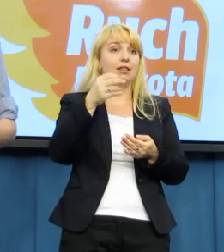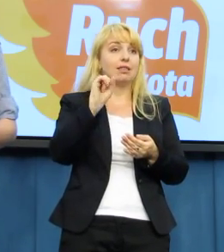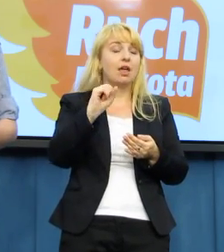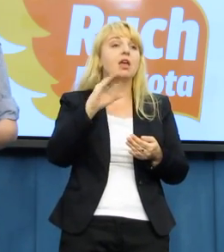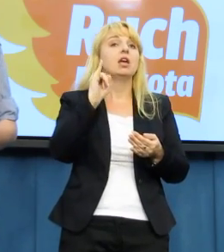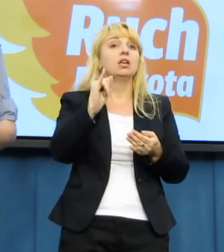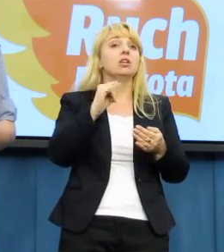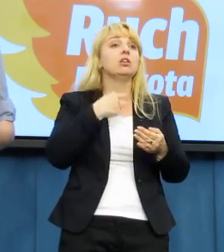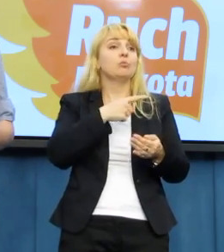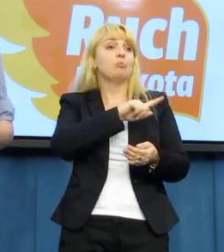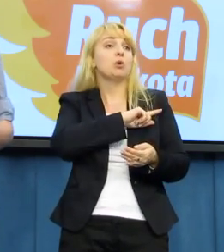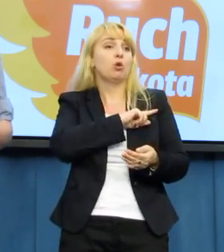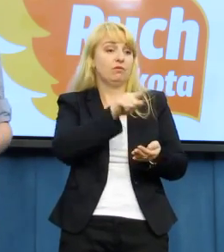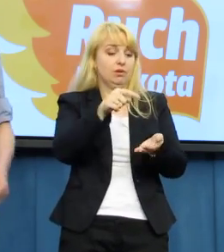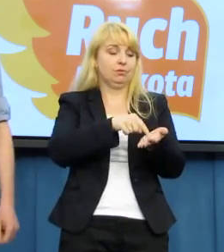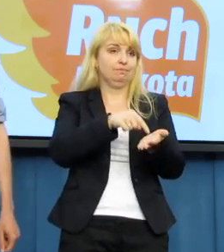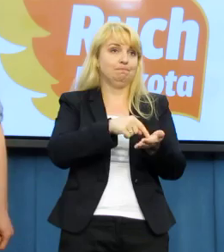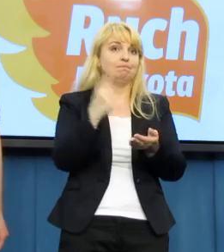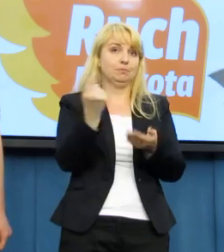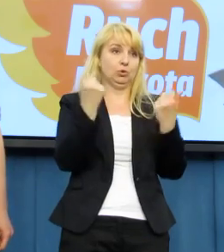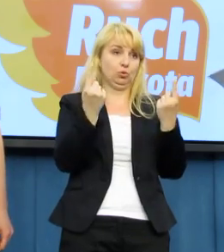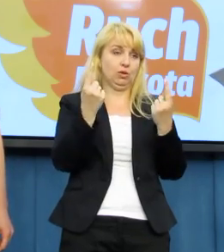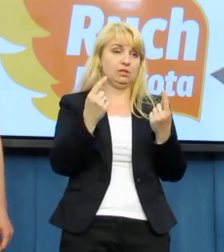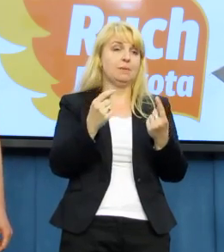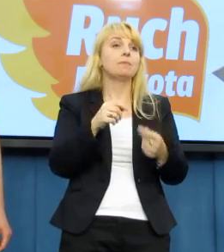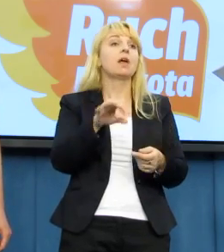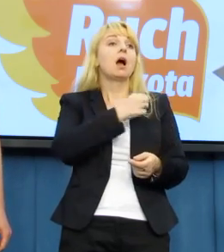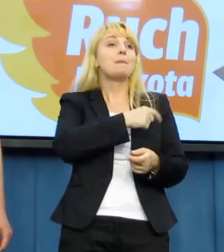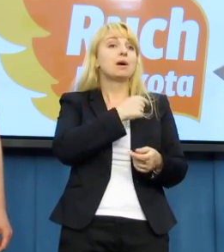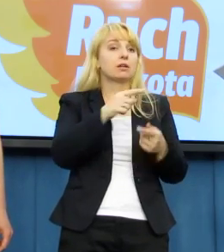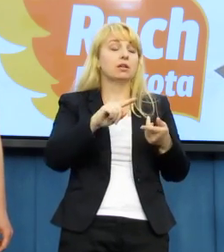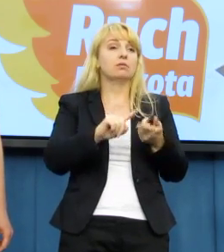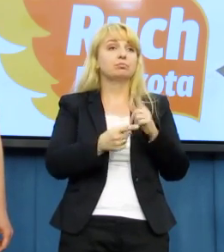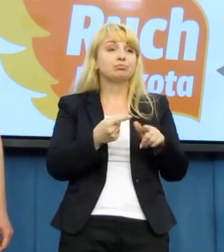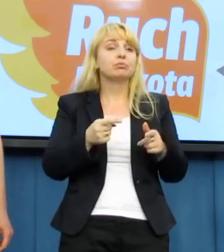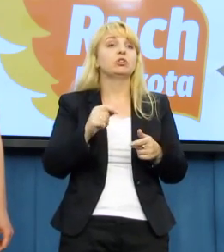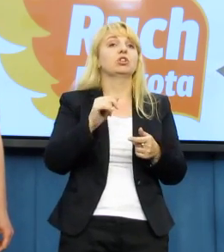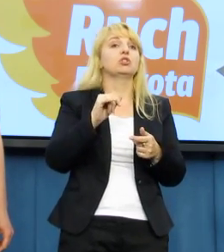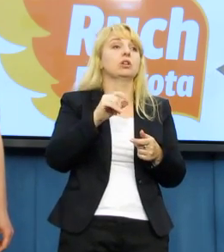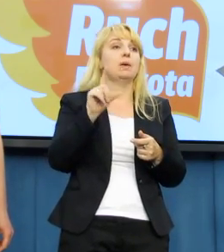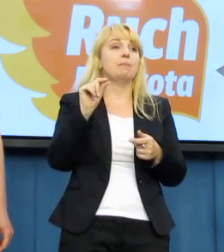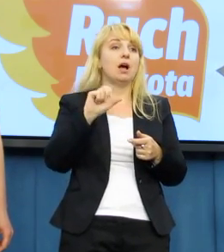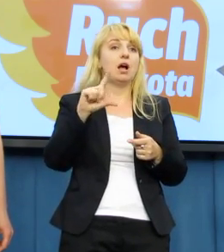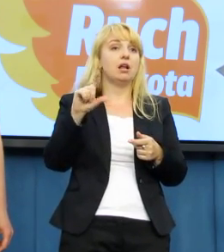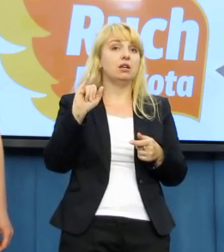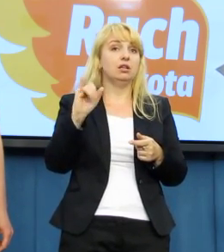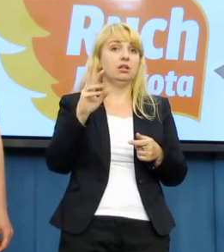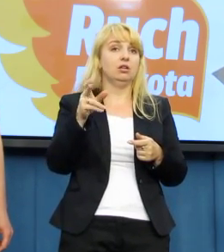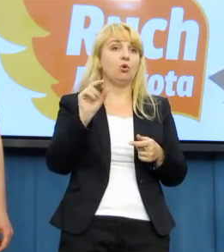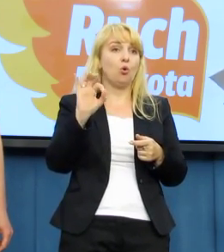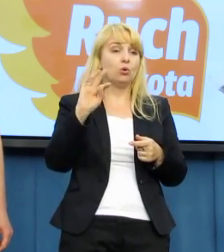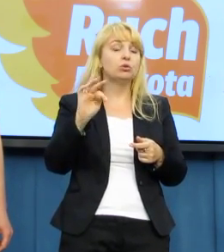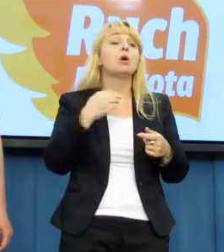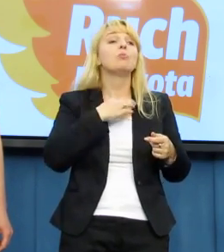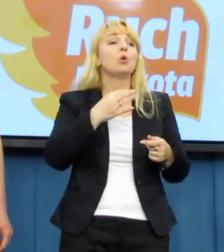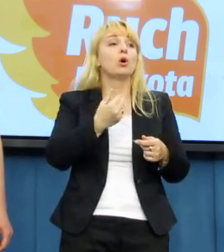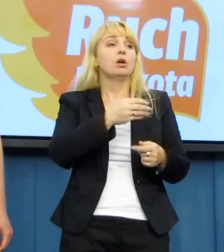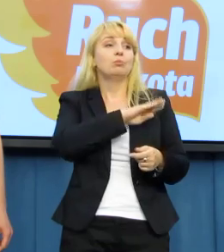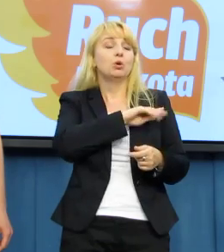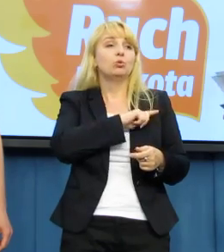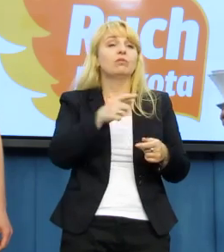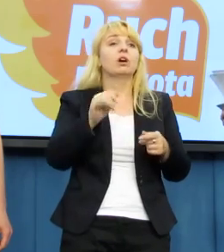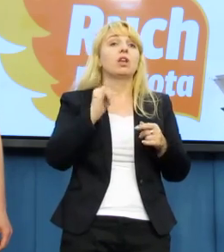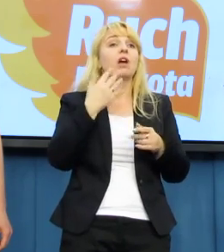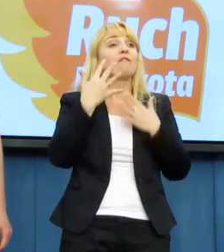inicjatywą. W piątek głosowaliśmy nad tym projekt w Sejmie. I to jest nowość, ale bardzo